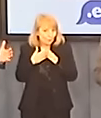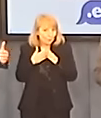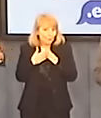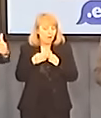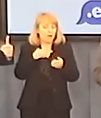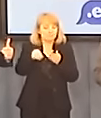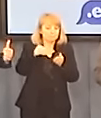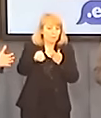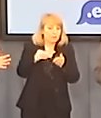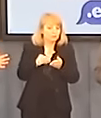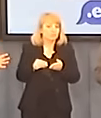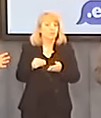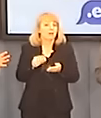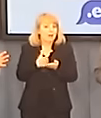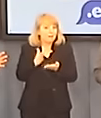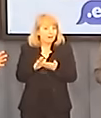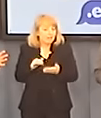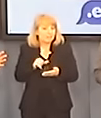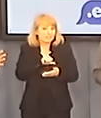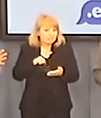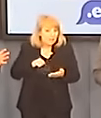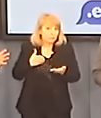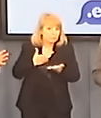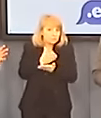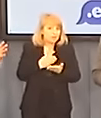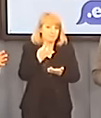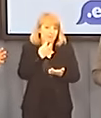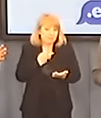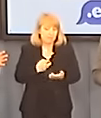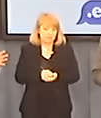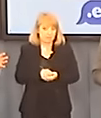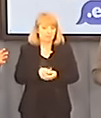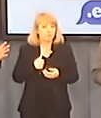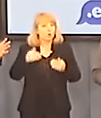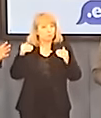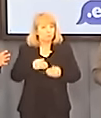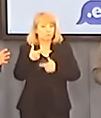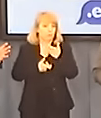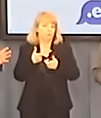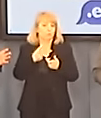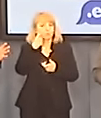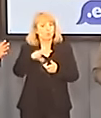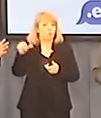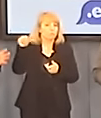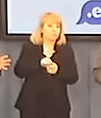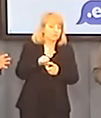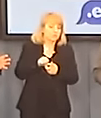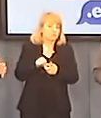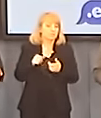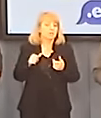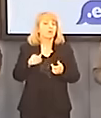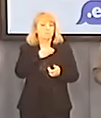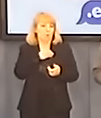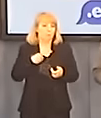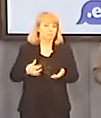Boś opracował program, w którym tych domów możemy postawić w Polsce 100 tysięcy. To jest ogromny kop dla naszego budownictwa.